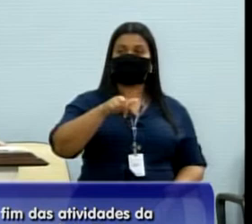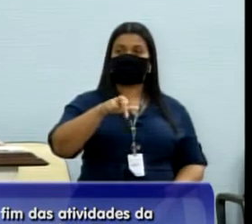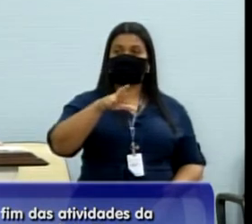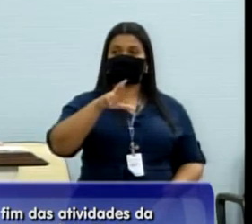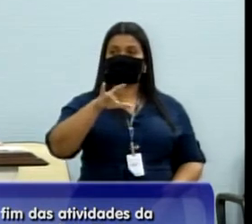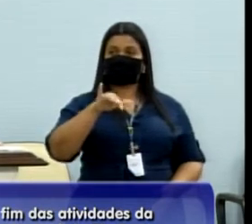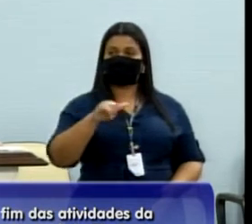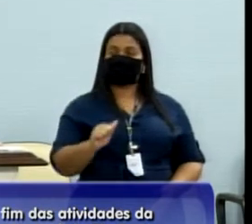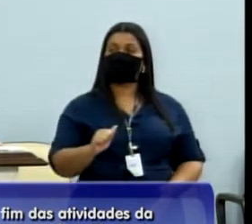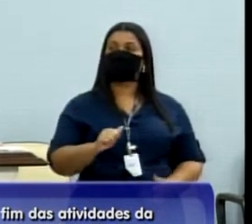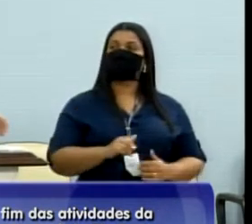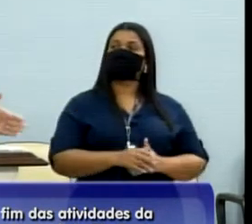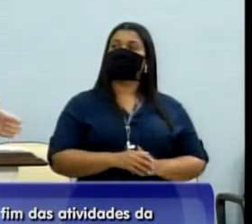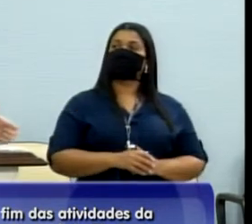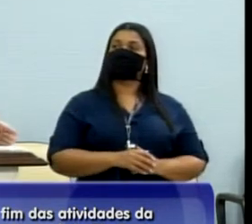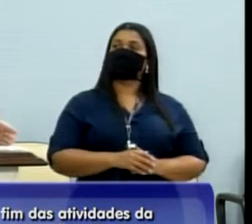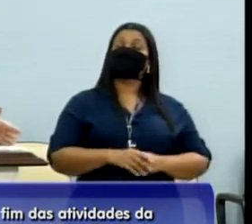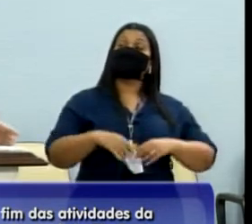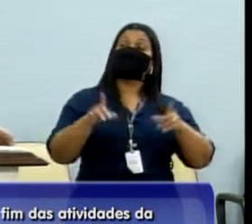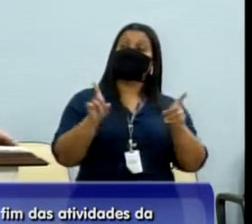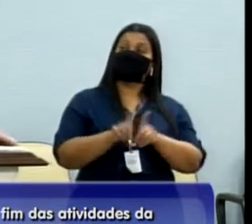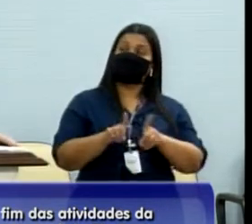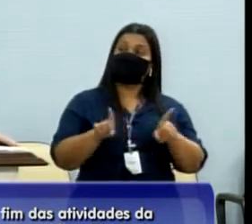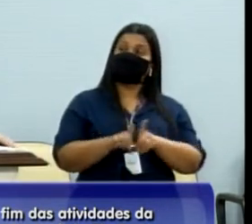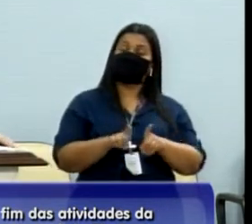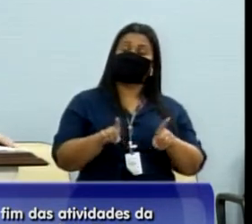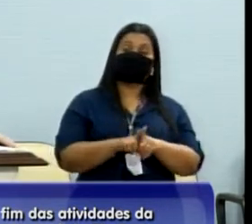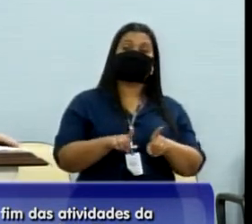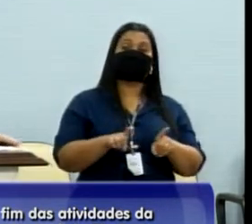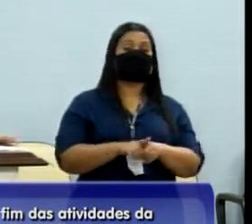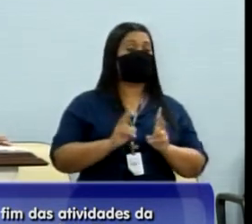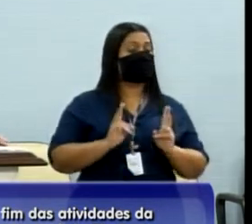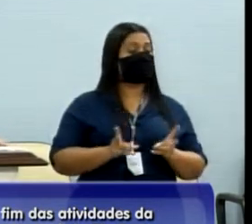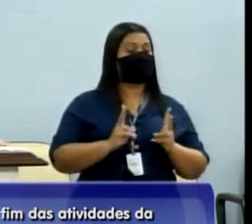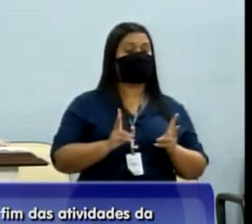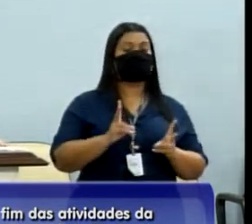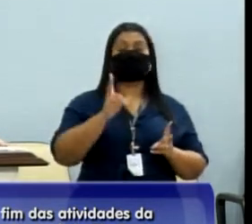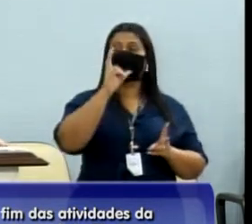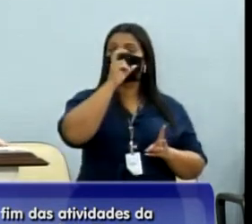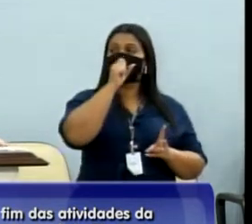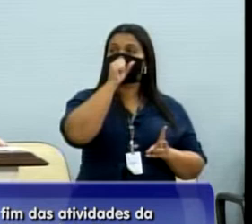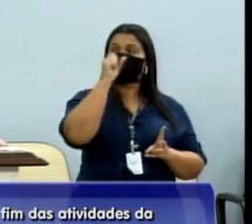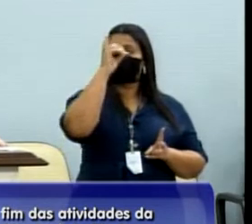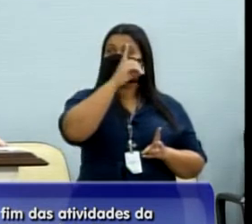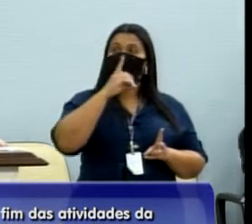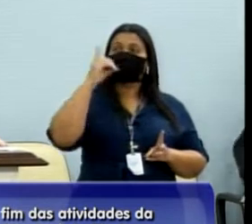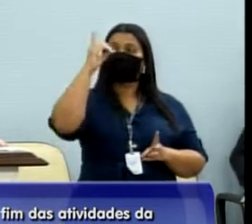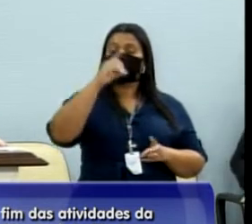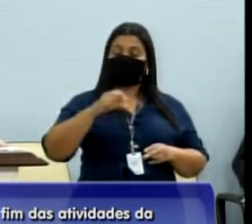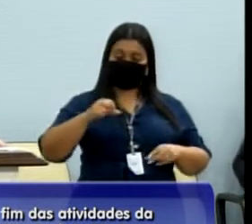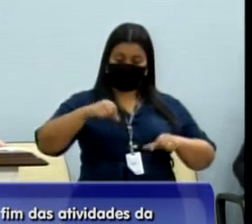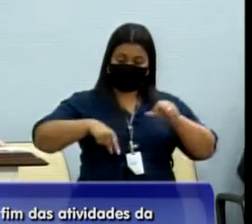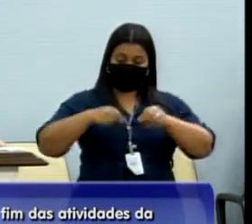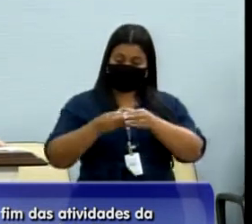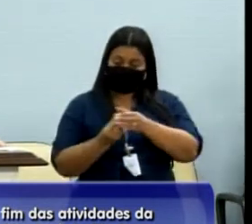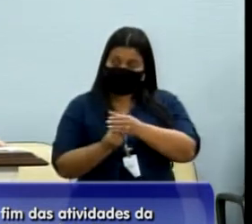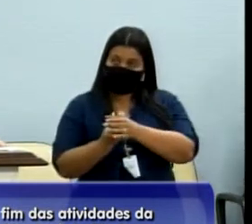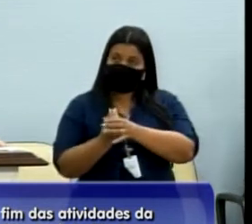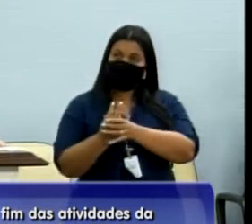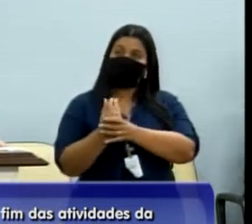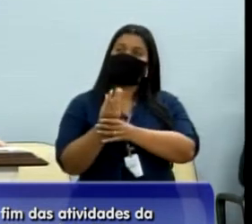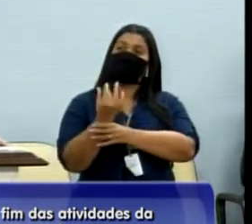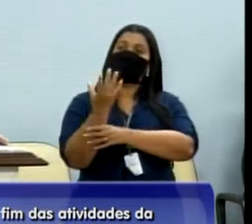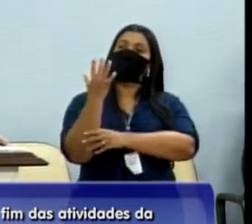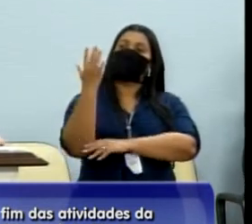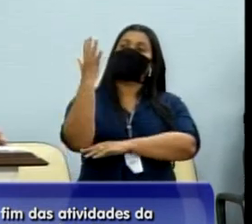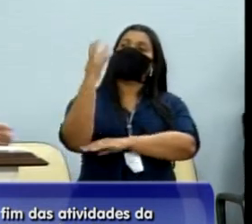caminhada. E também no mesmo fim de semana, um plantio, mais uma etapa do plantio, realizada pelo Corredor